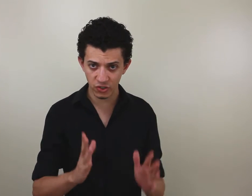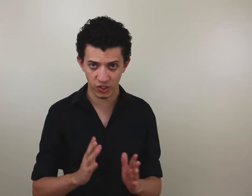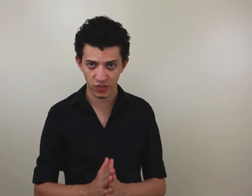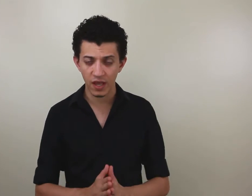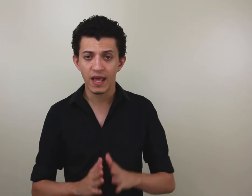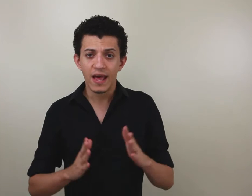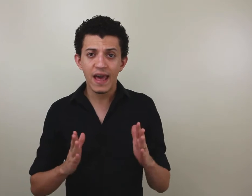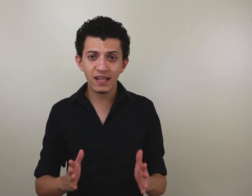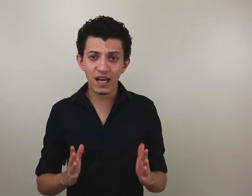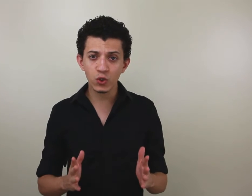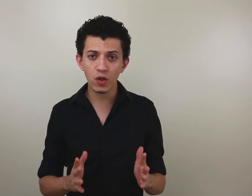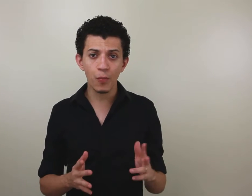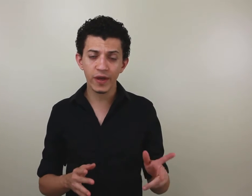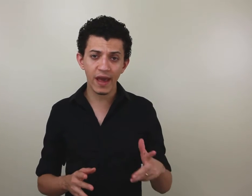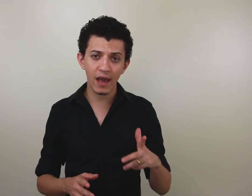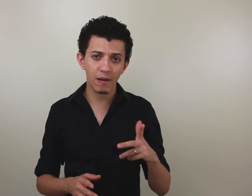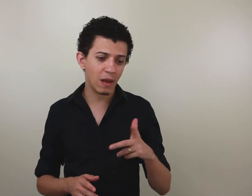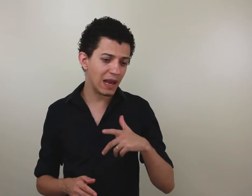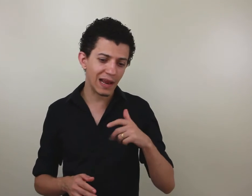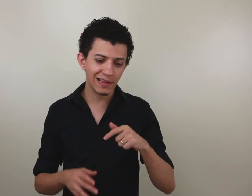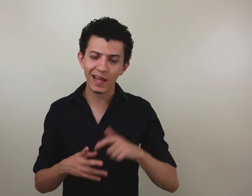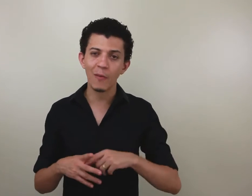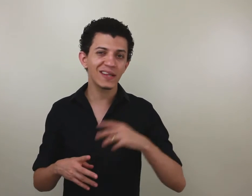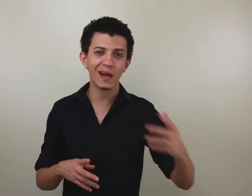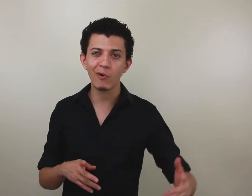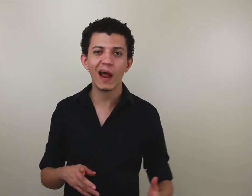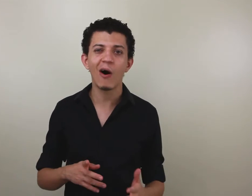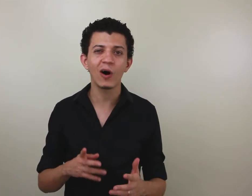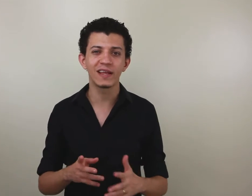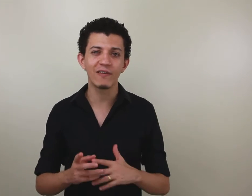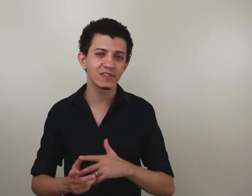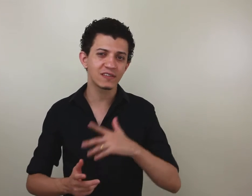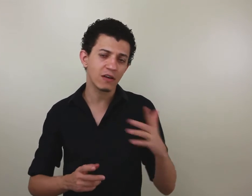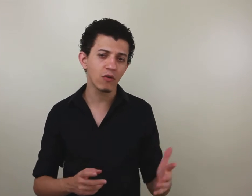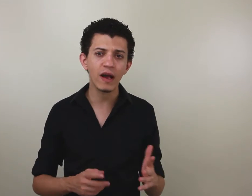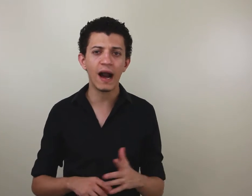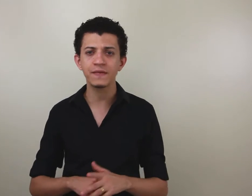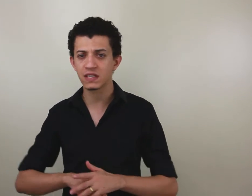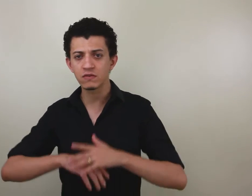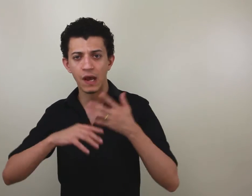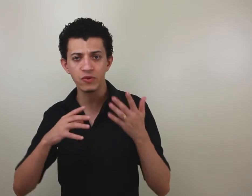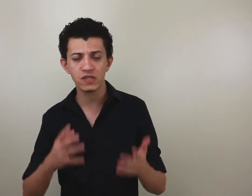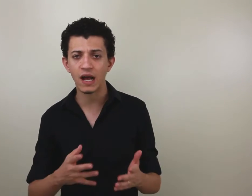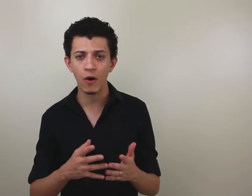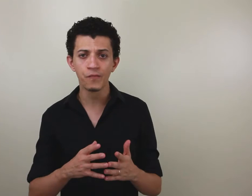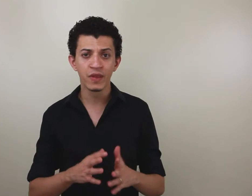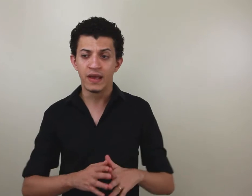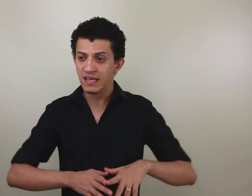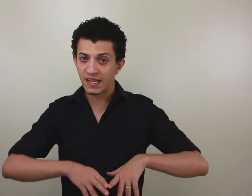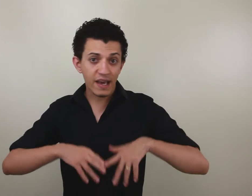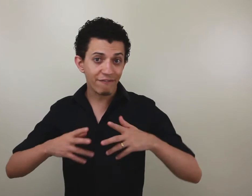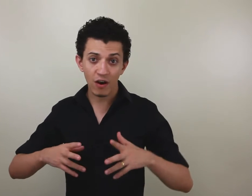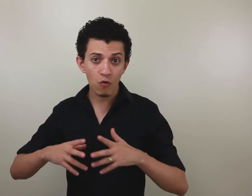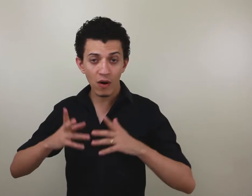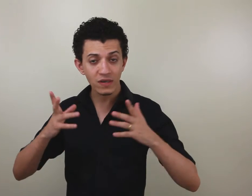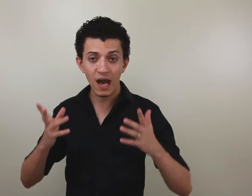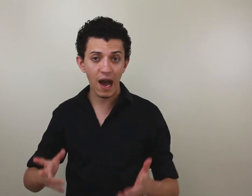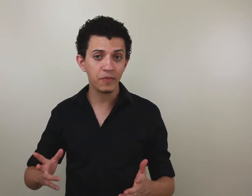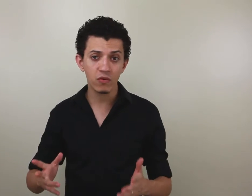disso. Eles ajudam porque ele é literalmente a mão na roda, né? Você está no lugar, você não sabe o sinal, você quer falar alguma coisa rápida,